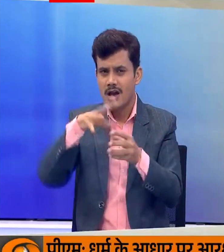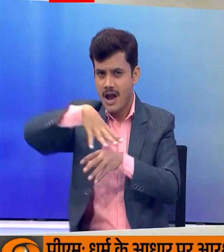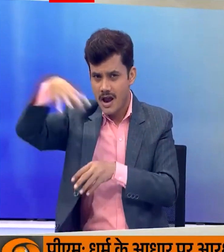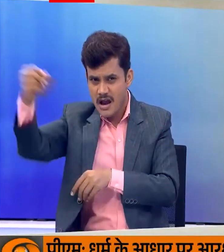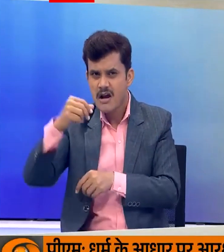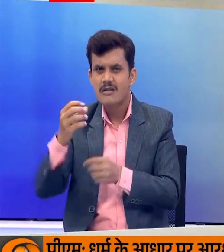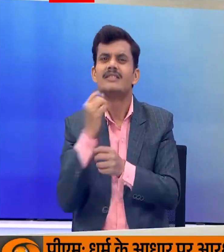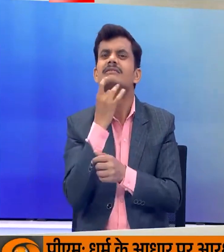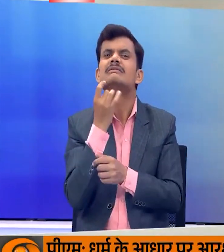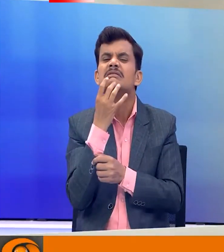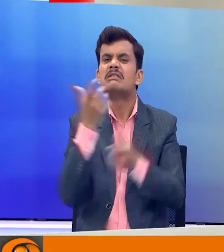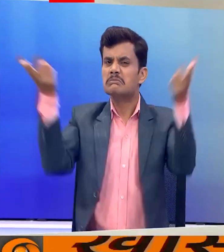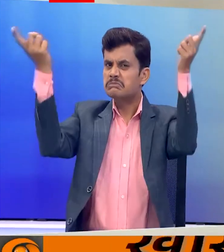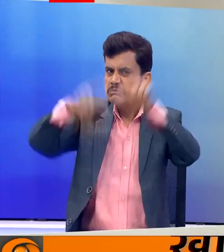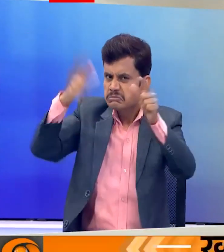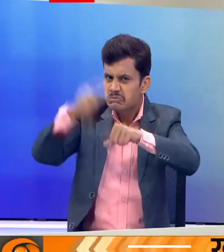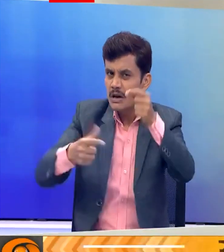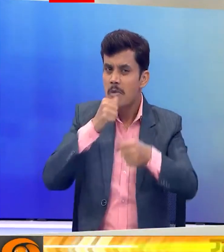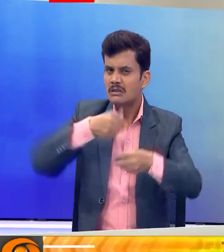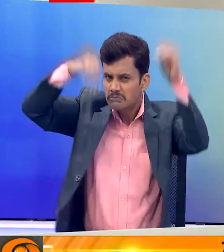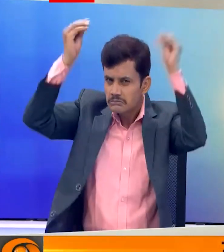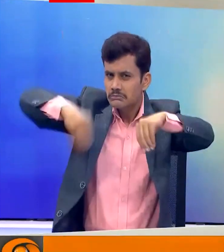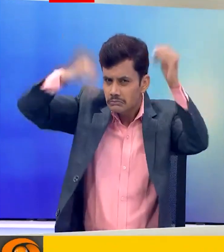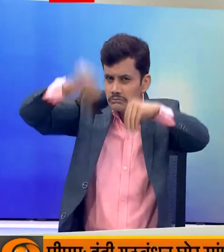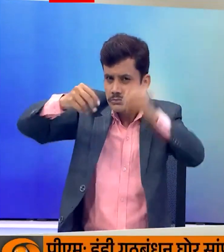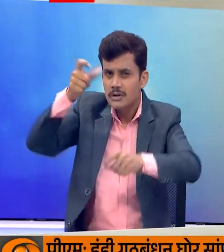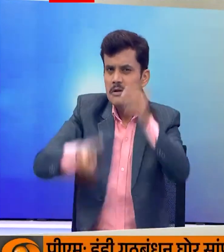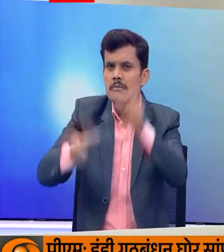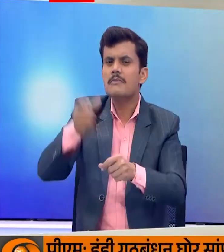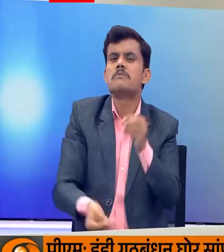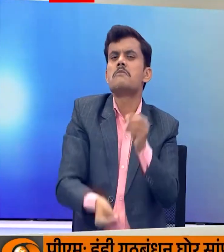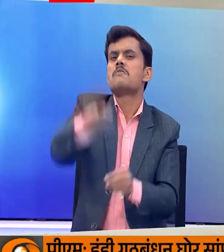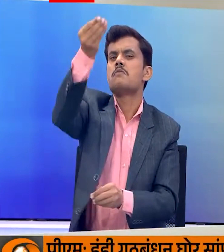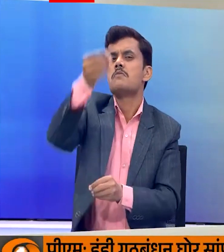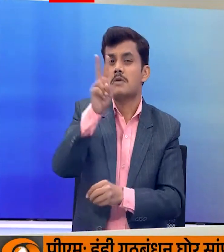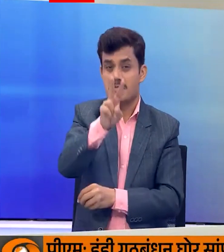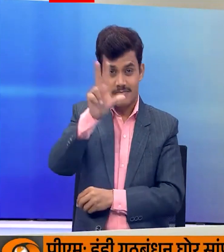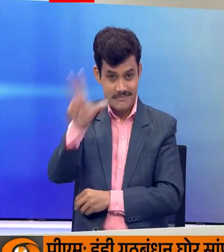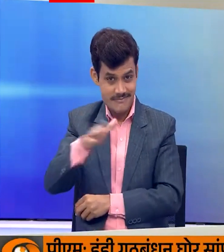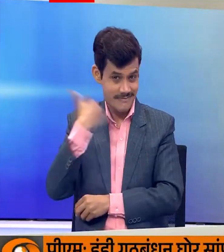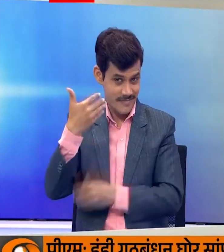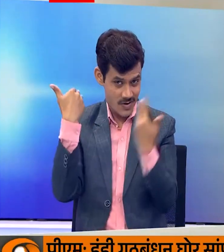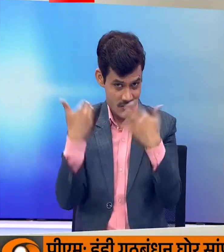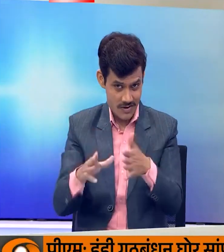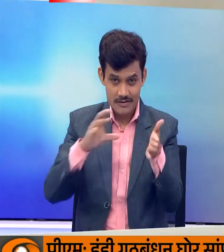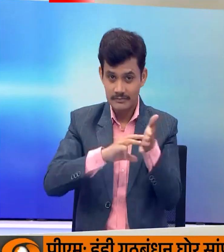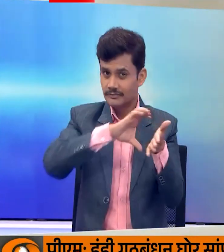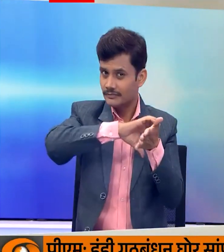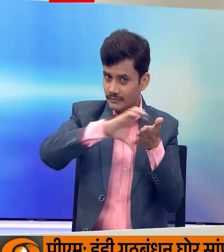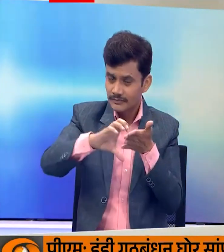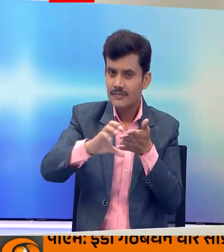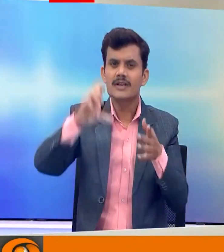पत्थर की खदान ढहने और लगातार बारिश के कारण हुए भूस खलन में मृतिकों की संख्या बढ़कर 28 हो गई है